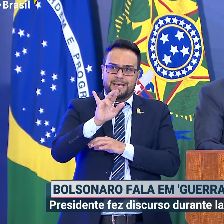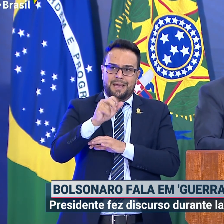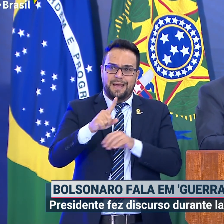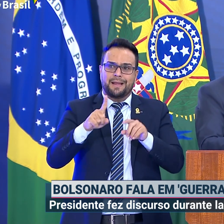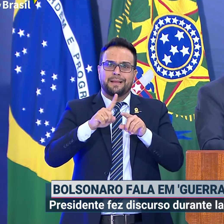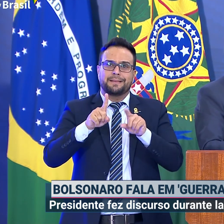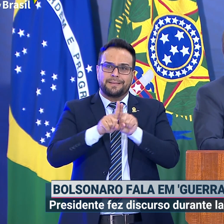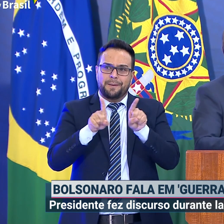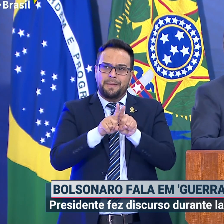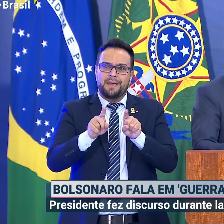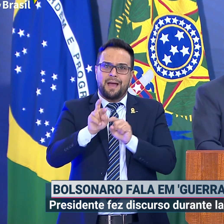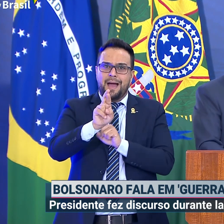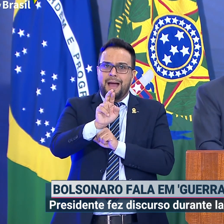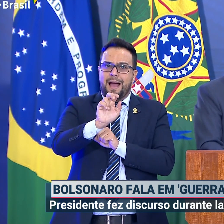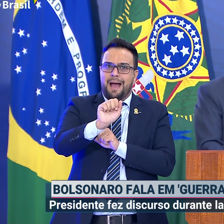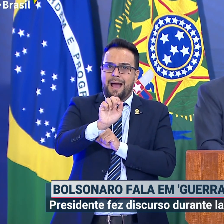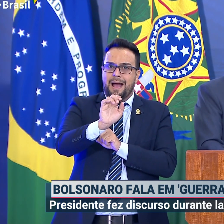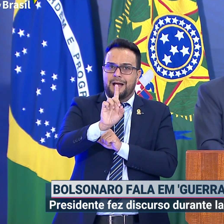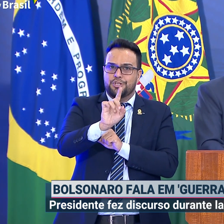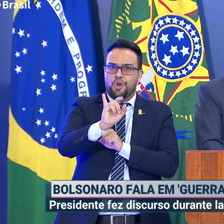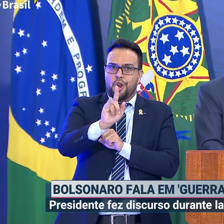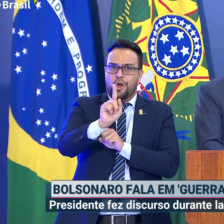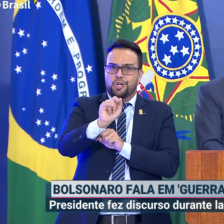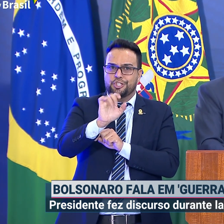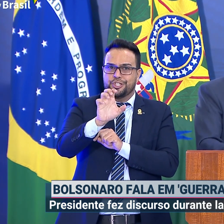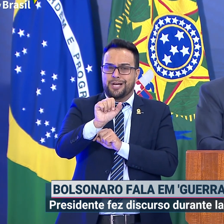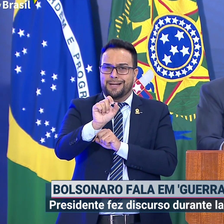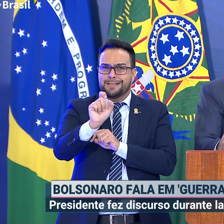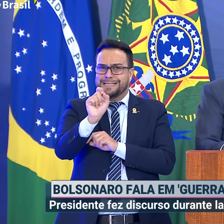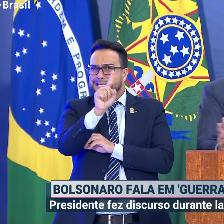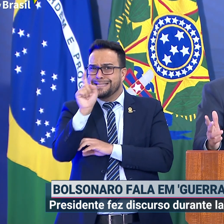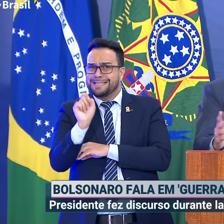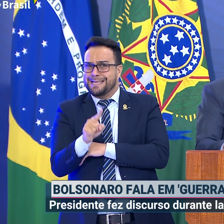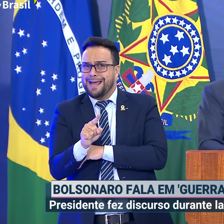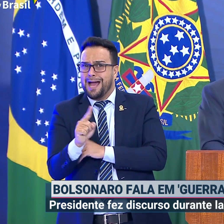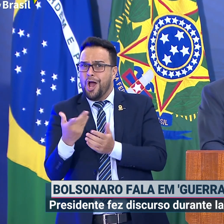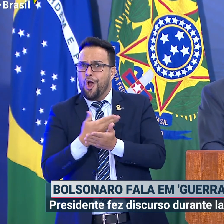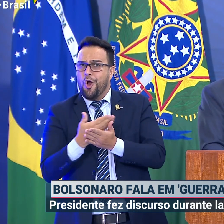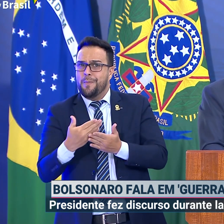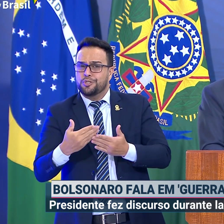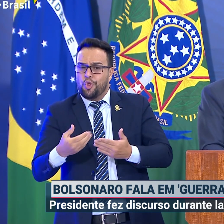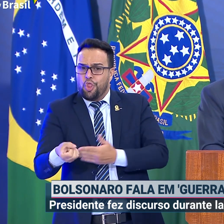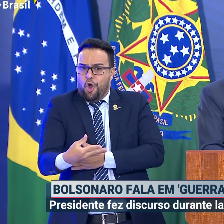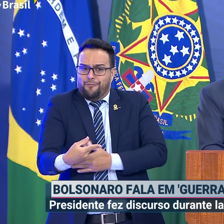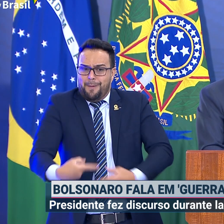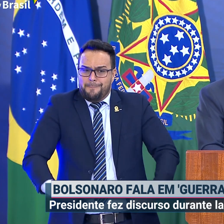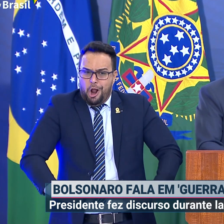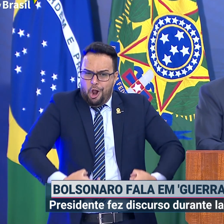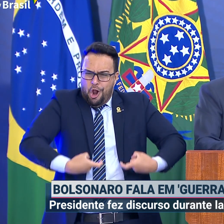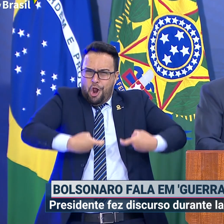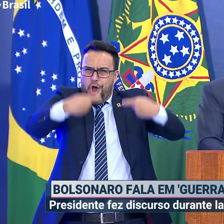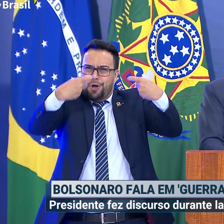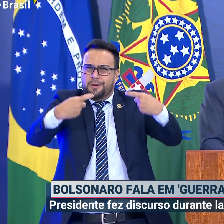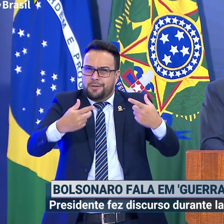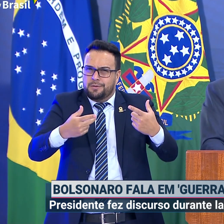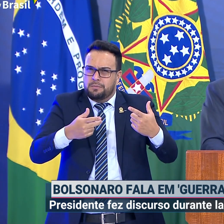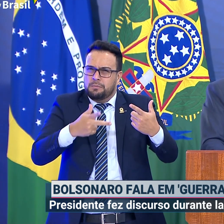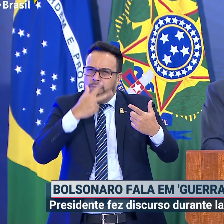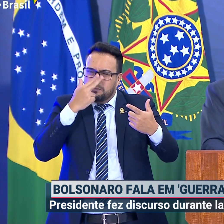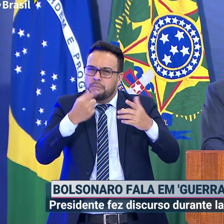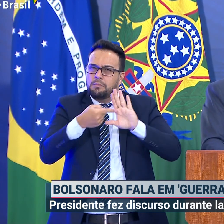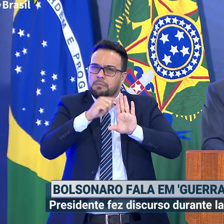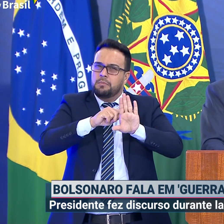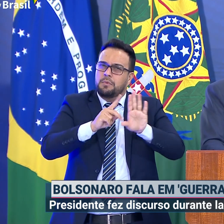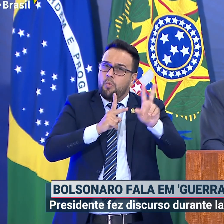Será que nós estamos enfrentando uma nova guerra? Qual o país que mais cresceu seu PIB? Não vou dizer para vocês.